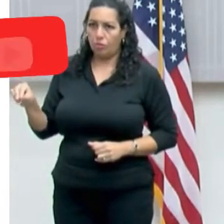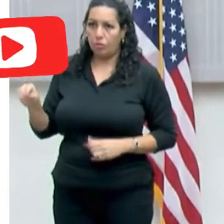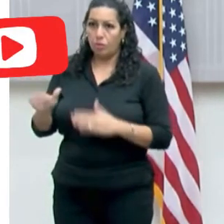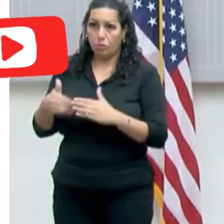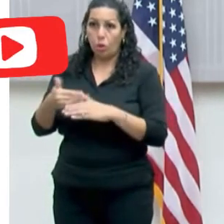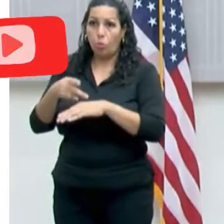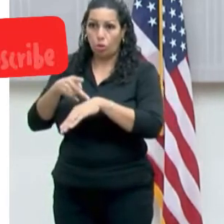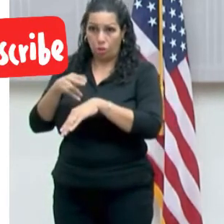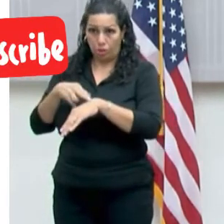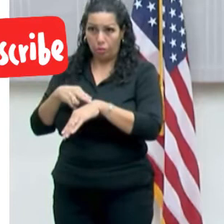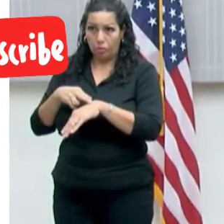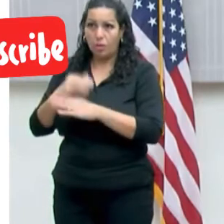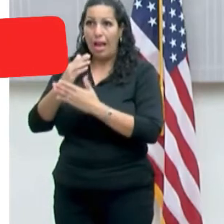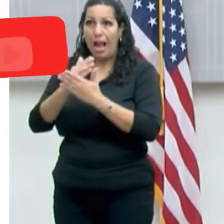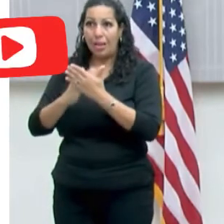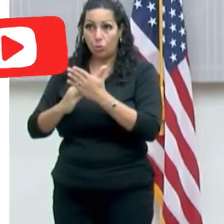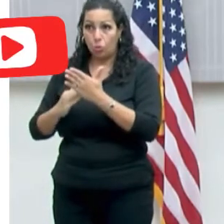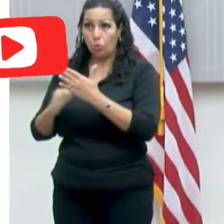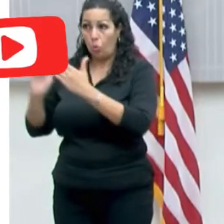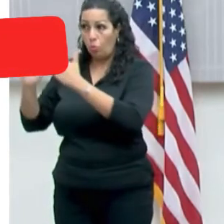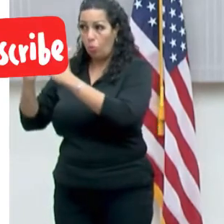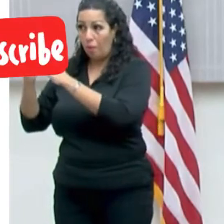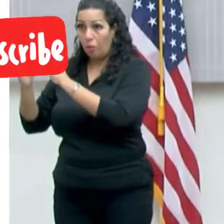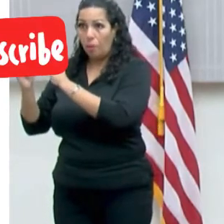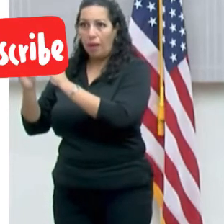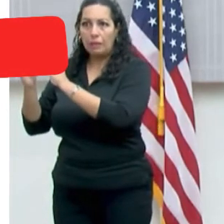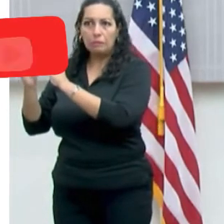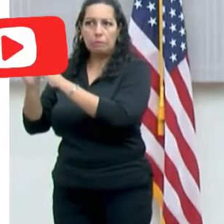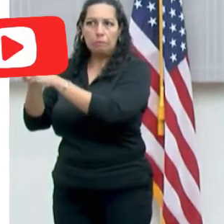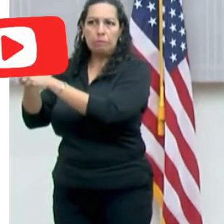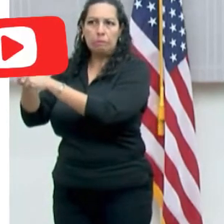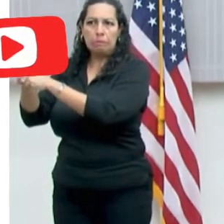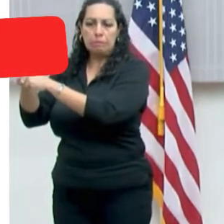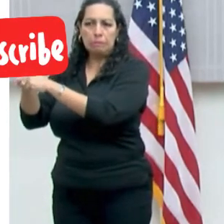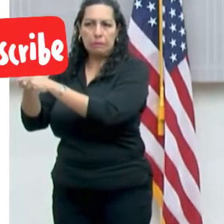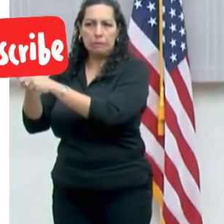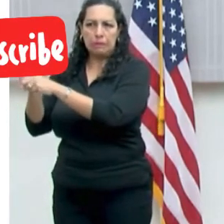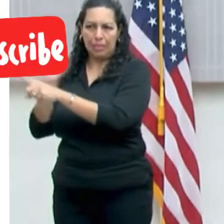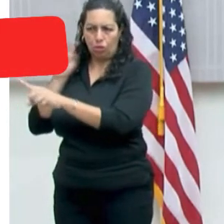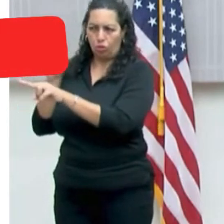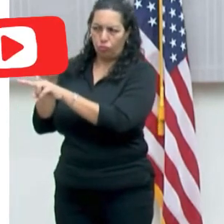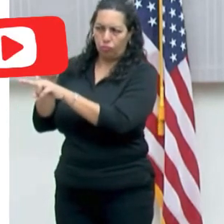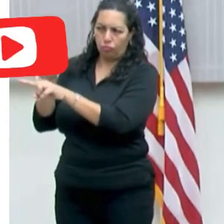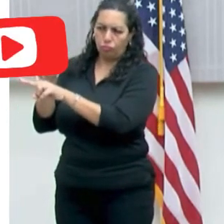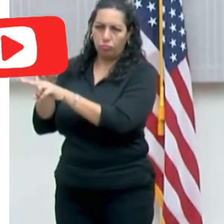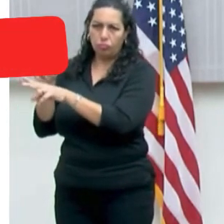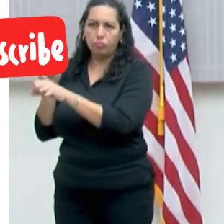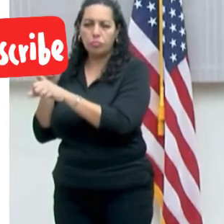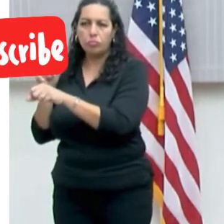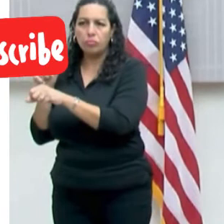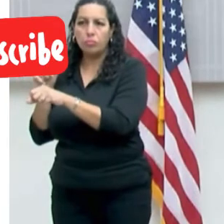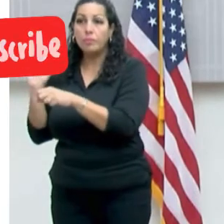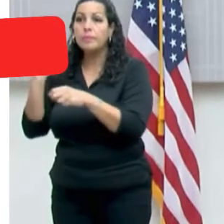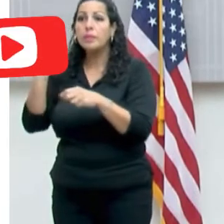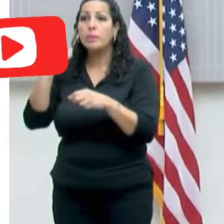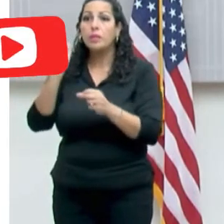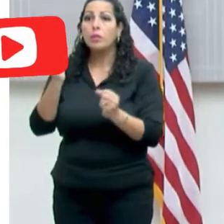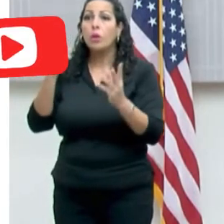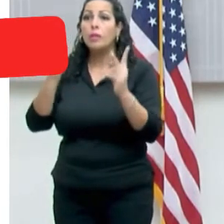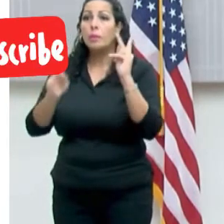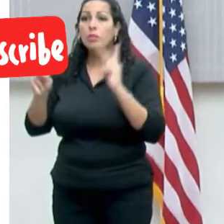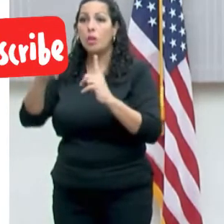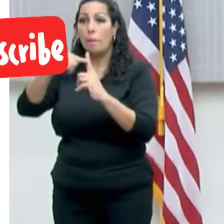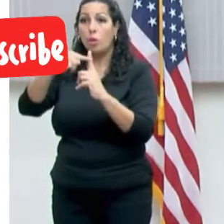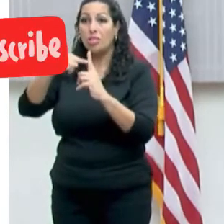En algunos pueblos está más alto que en otros. Ese es uno de los índices que miramos. Miramos el número de casos